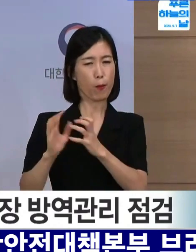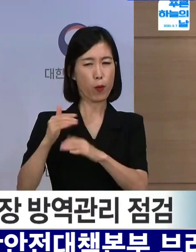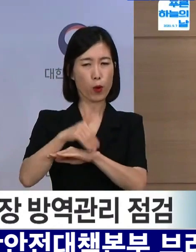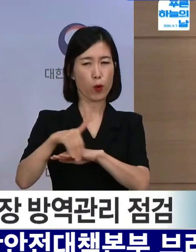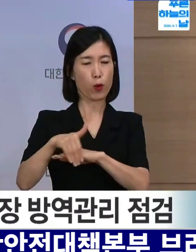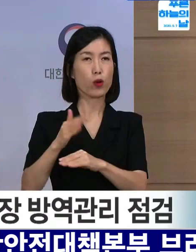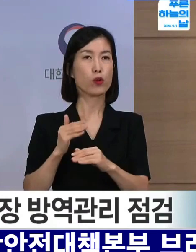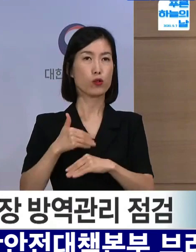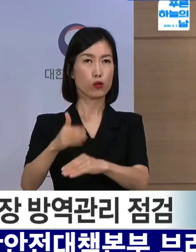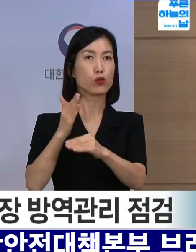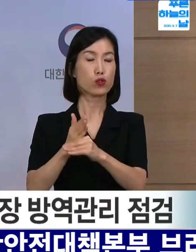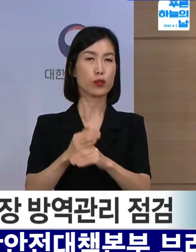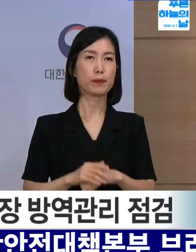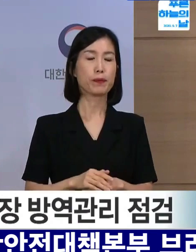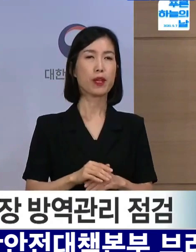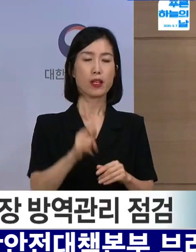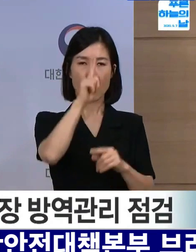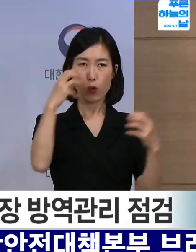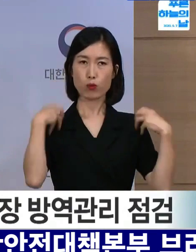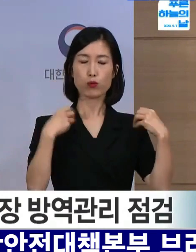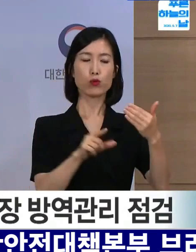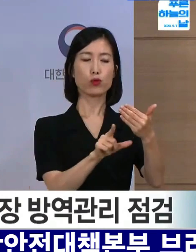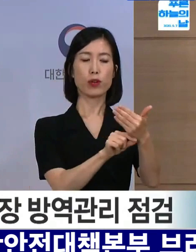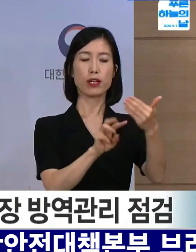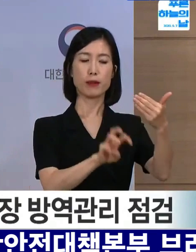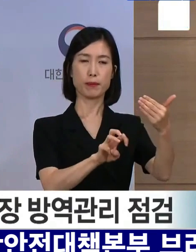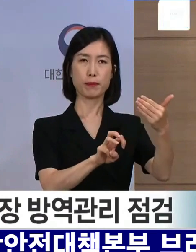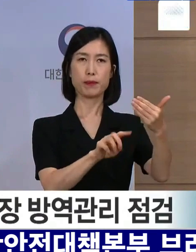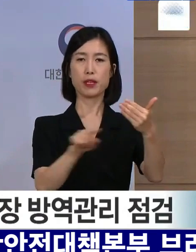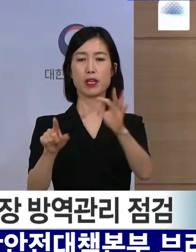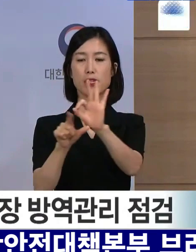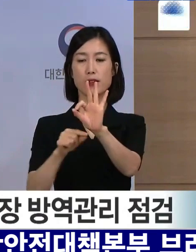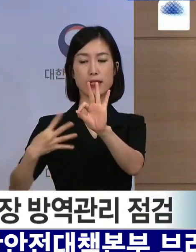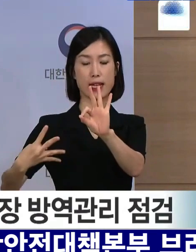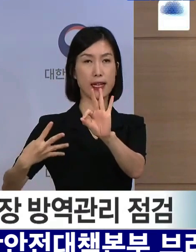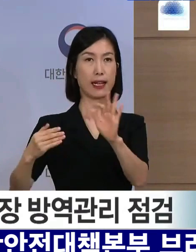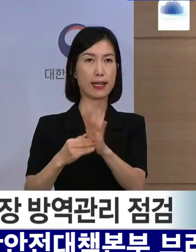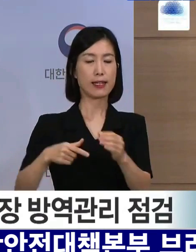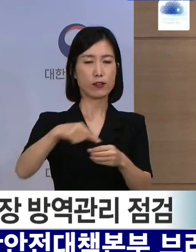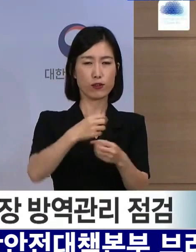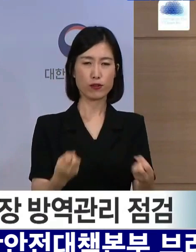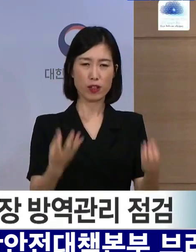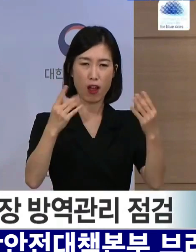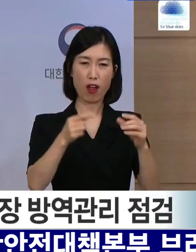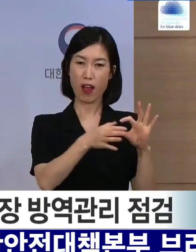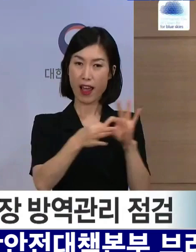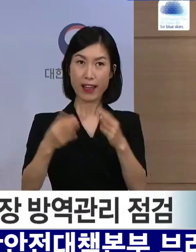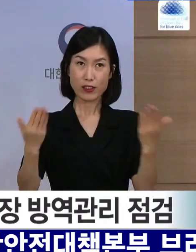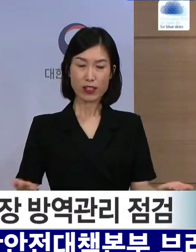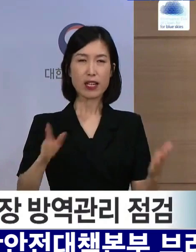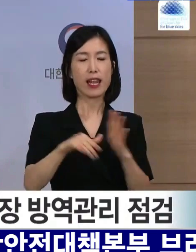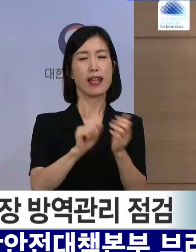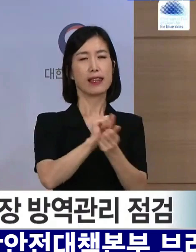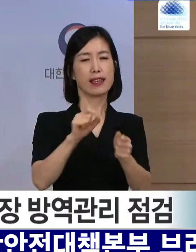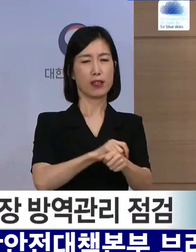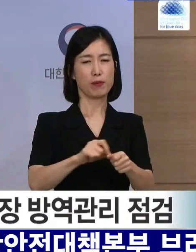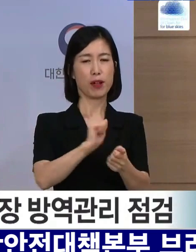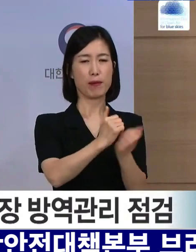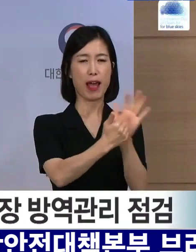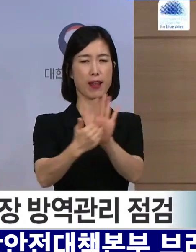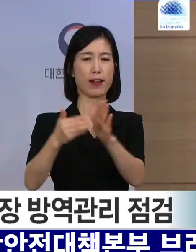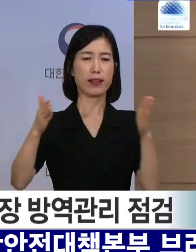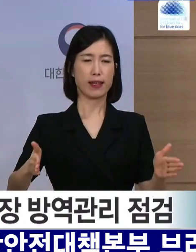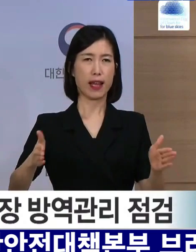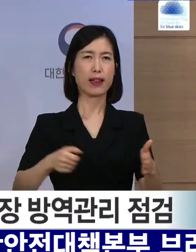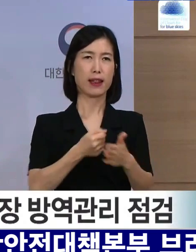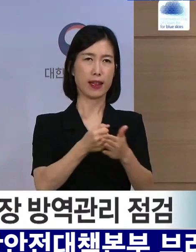있습니다. 정부는 9월 30일부터 10월 4일까지 추석 연휴 기간을 특별 방역 기간으로 정하고